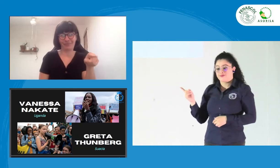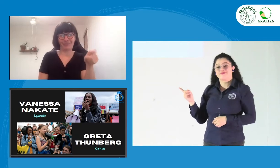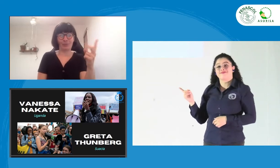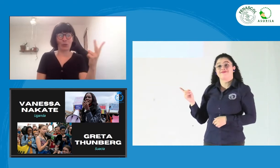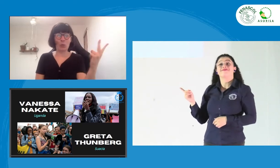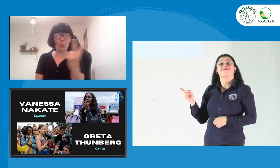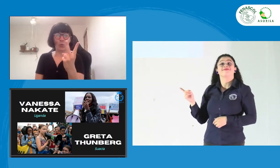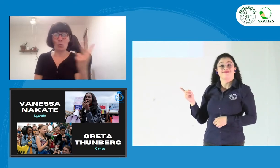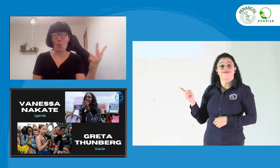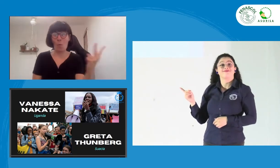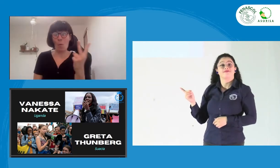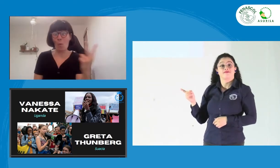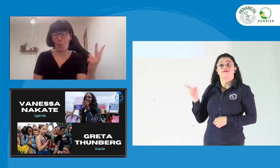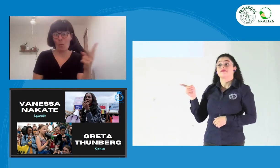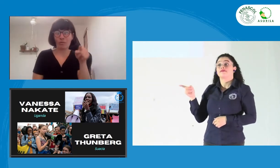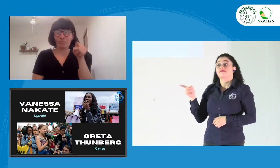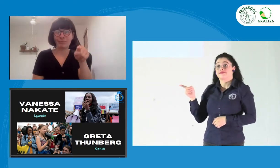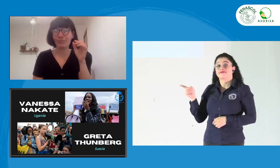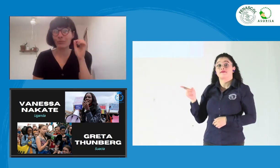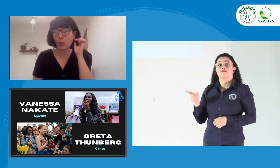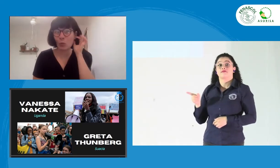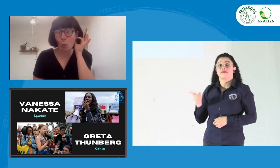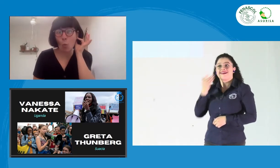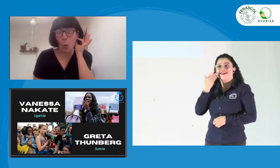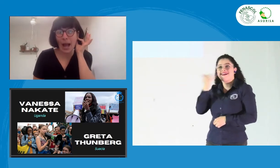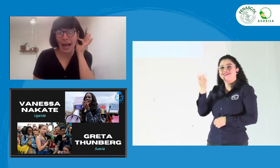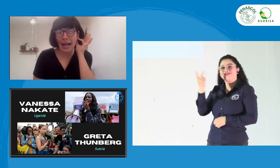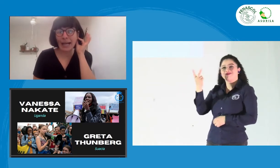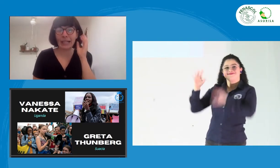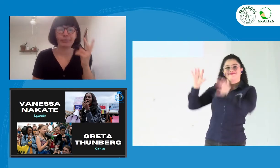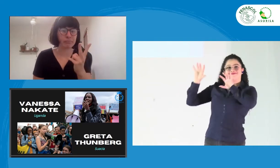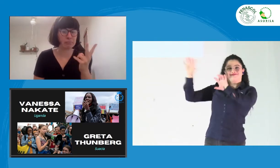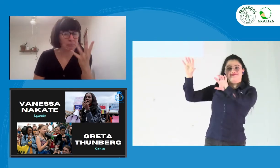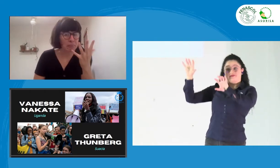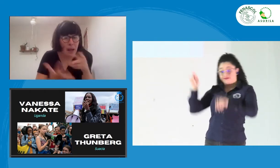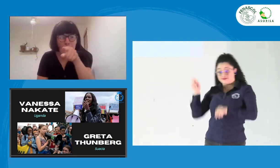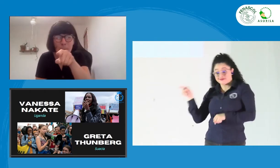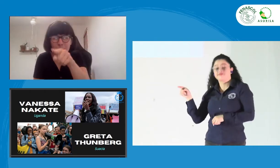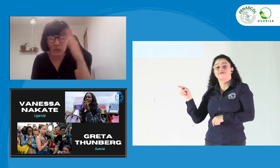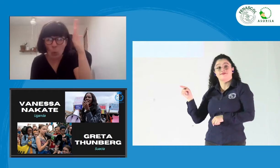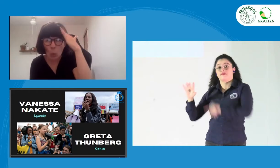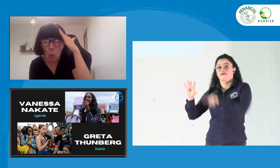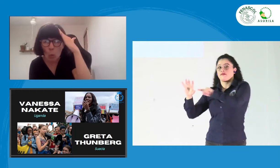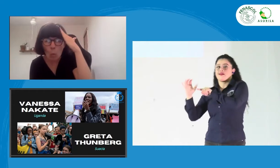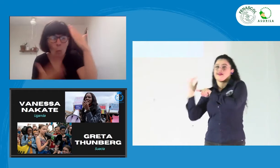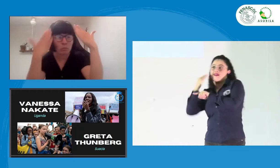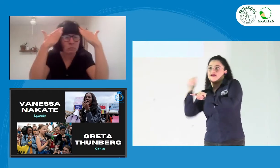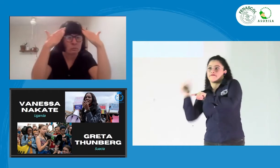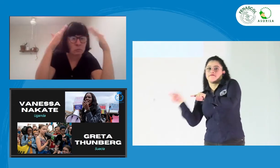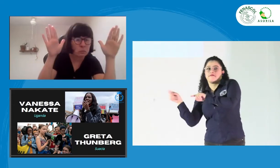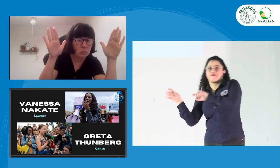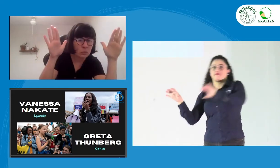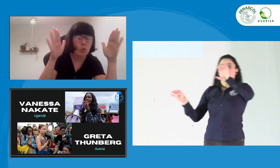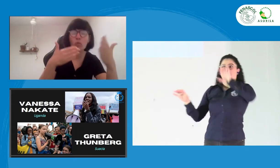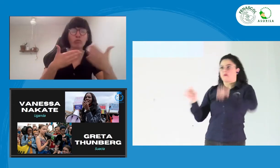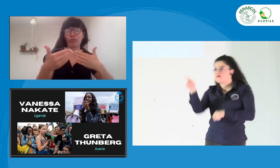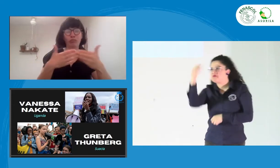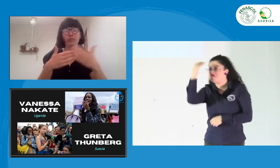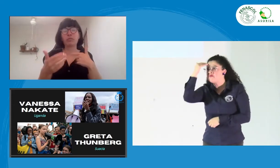¿Qué ejemplos tenemos, por ejemplo, nosotros? Dos jóvenes alrededor del mundo. Dos mujeres. No sé si ustedes las